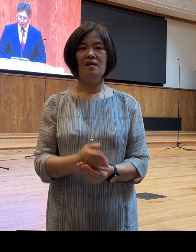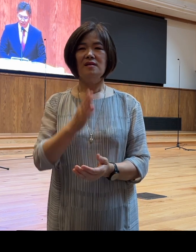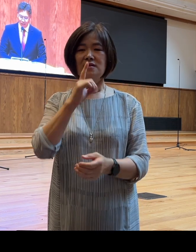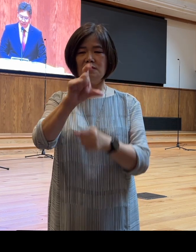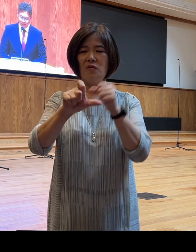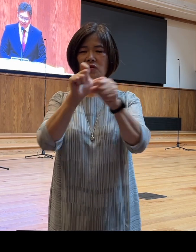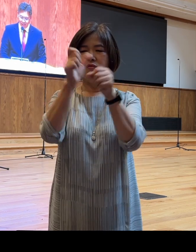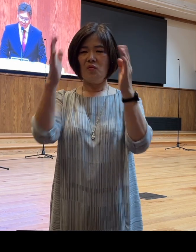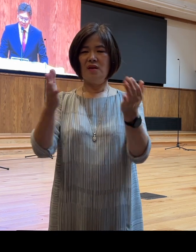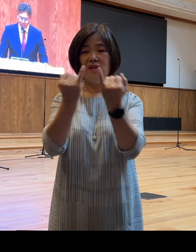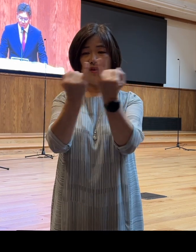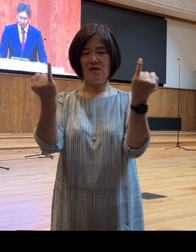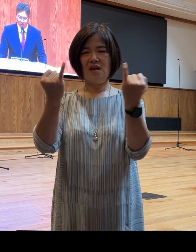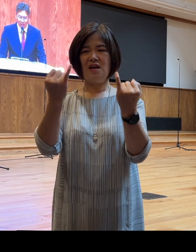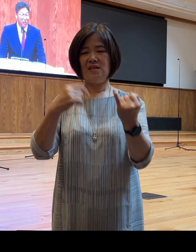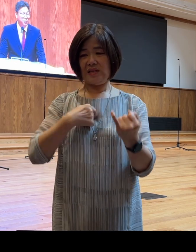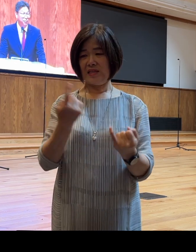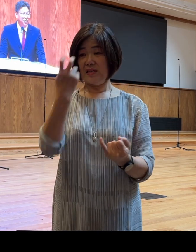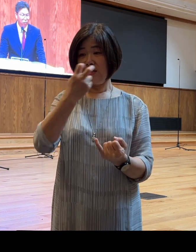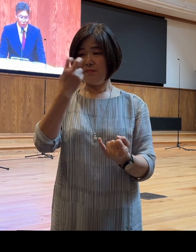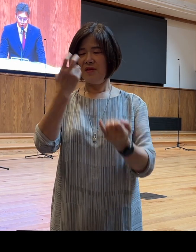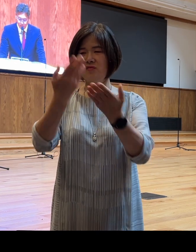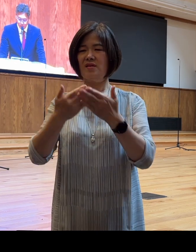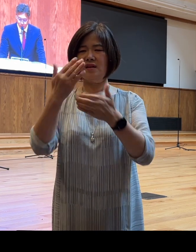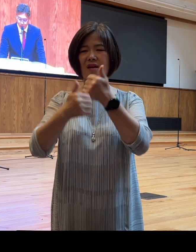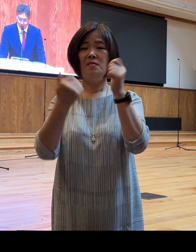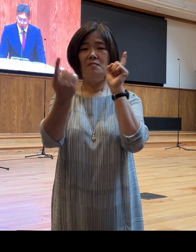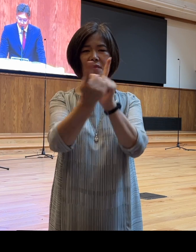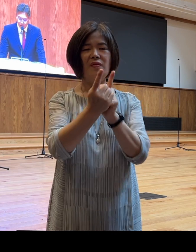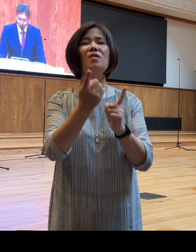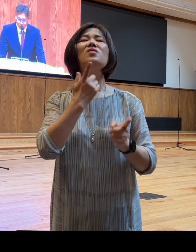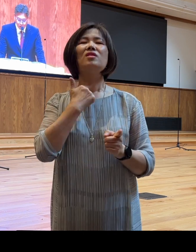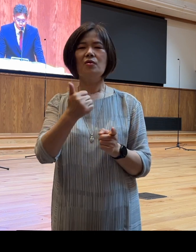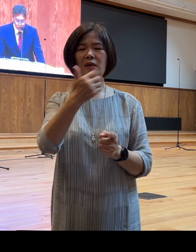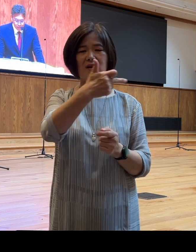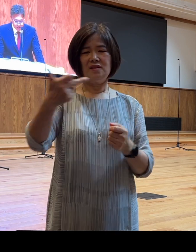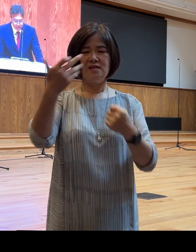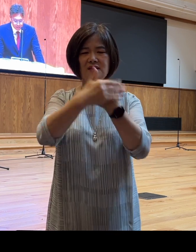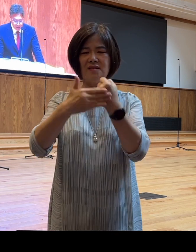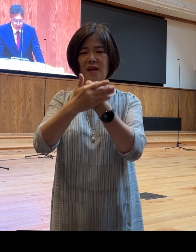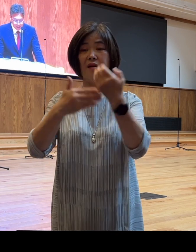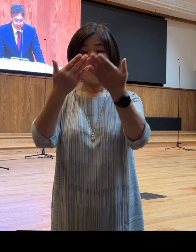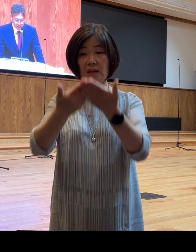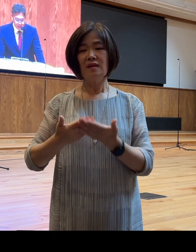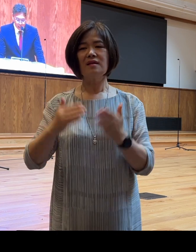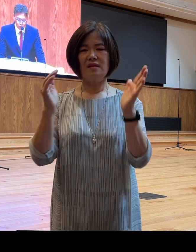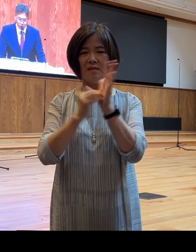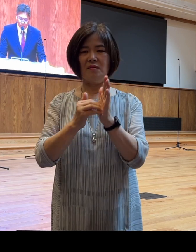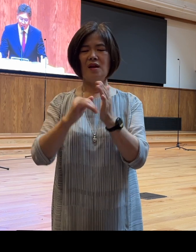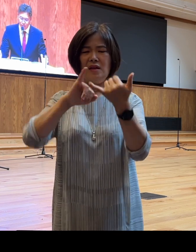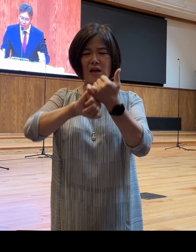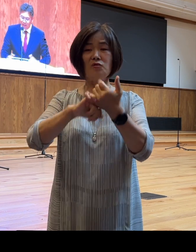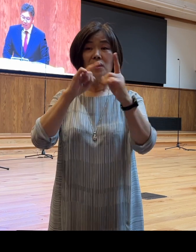자신을 살피시는 하나님을 만나고 경험했고 큰 은혜와 도전을 받았습니다 약속의 말씀도 받았지만